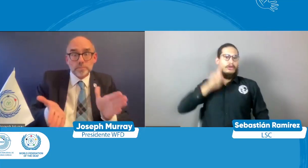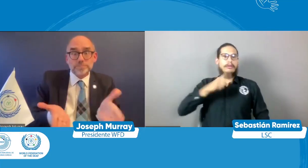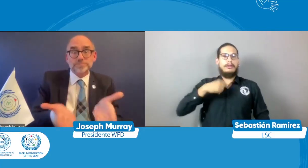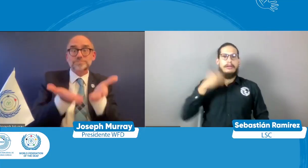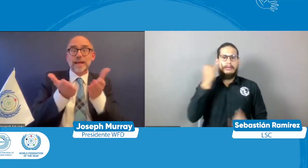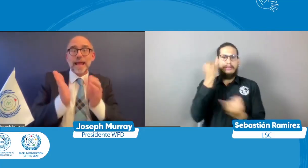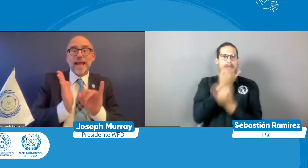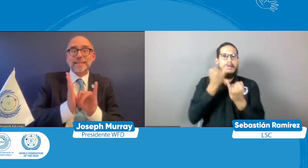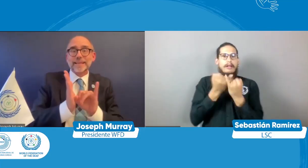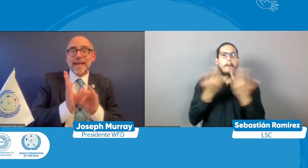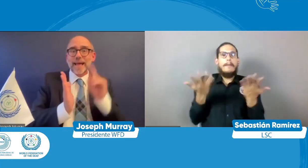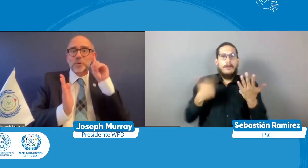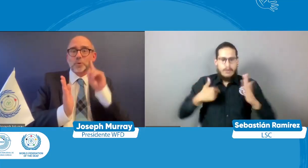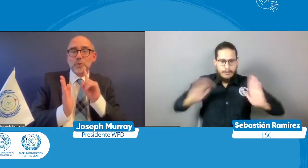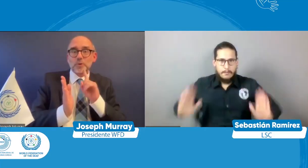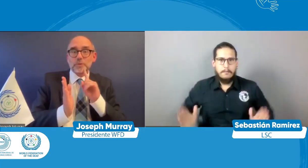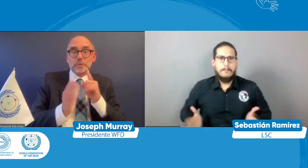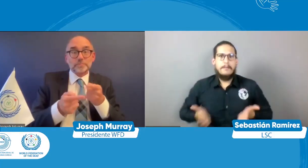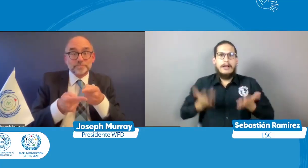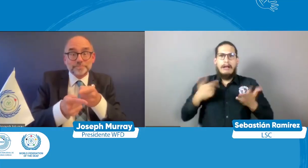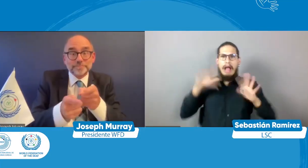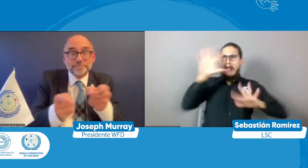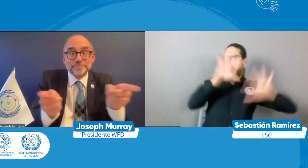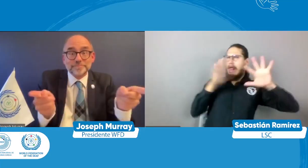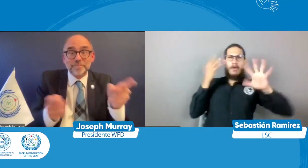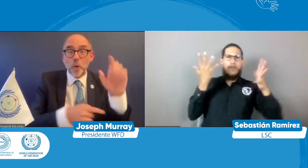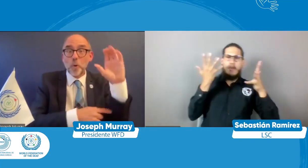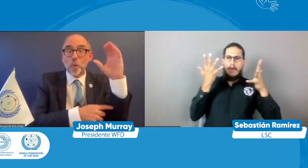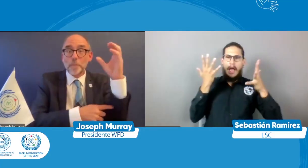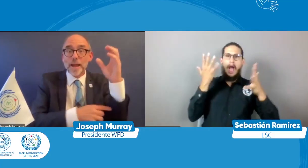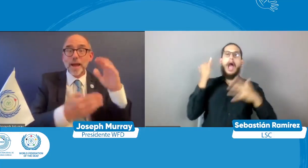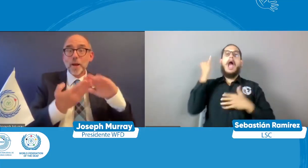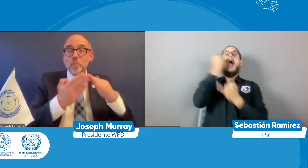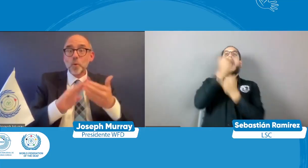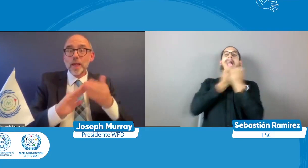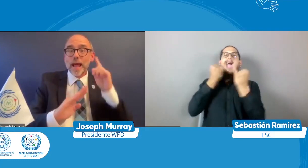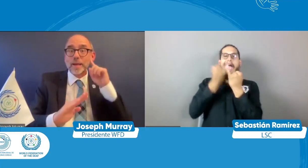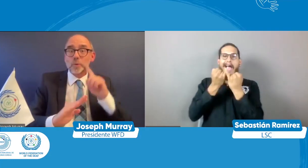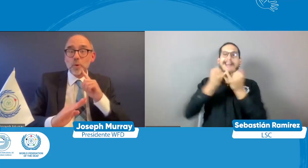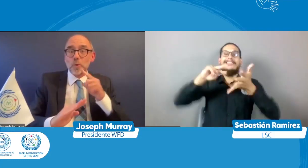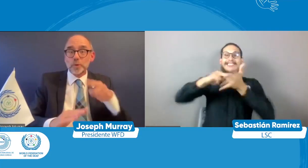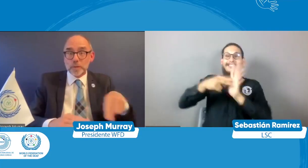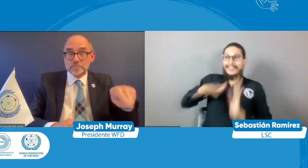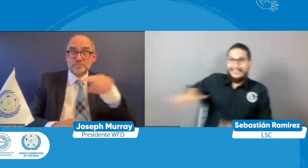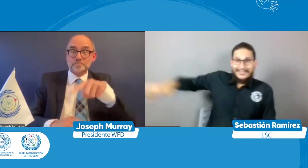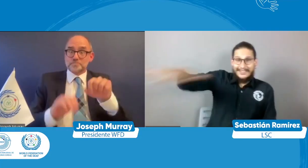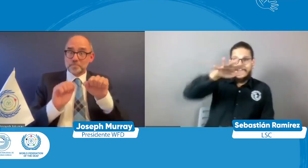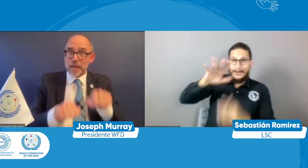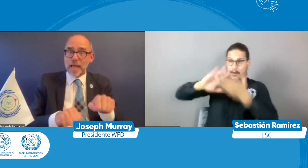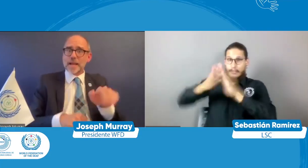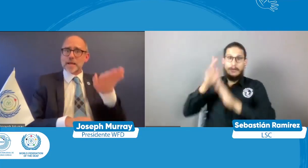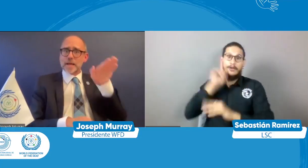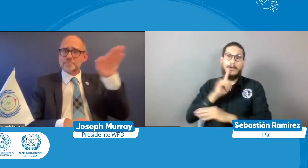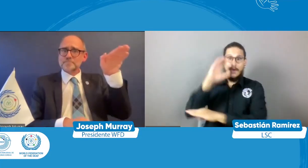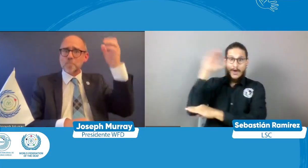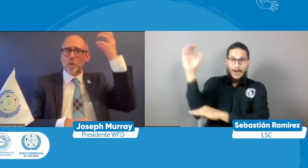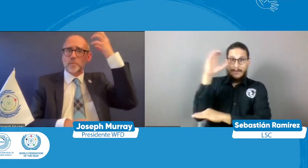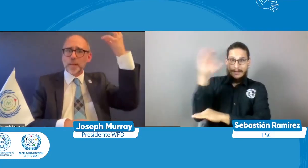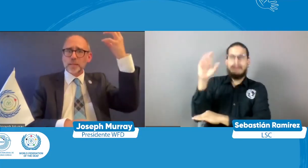pueda acceder a través de la lengua de señas a través de interpretación que se reconozca la cultura de la comunidad que se reconozca la identidad de la